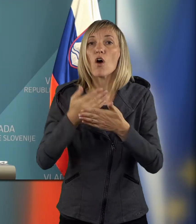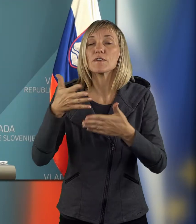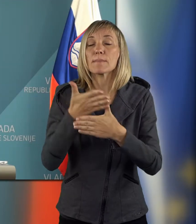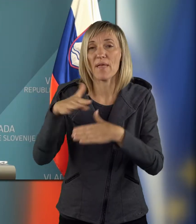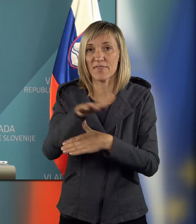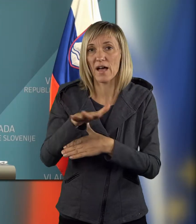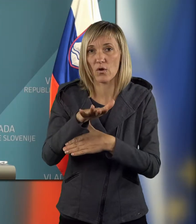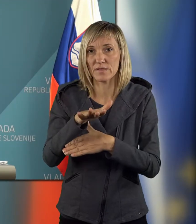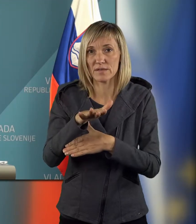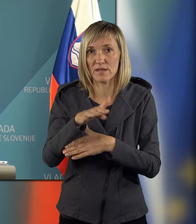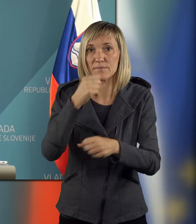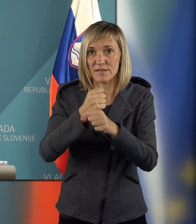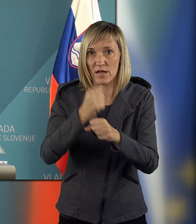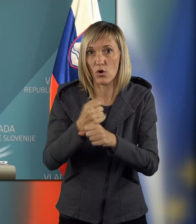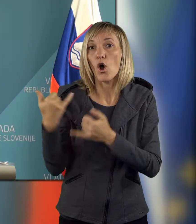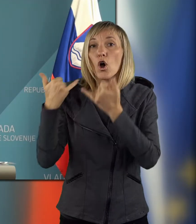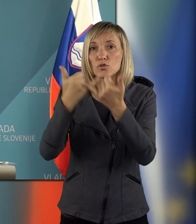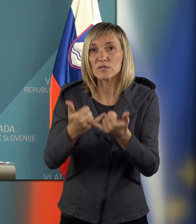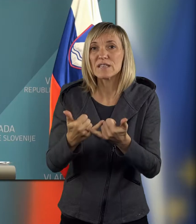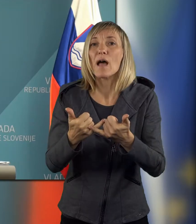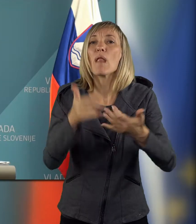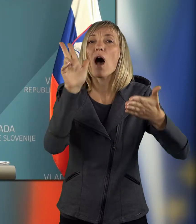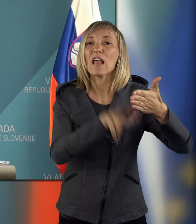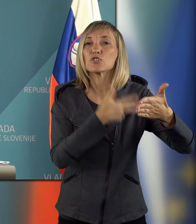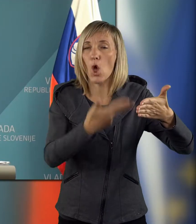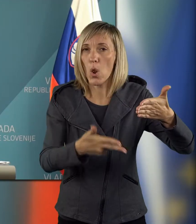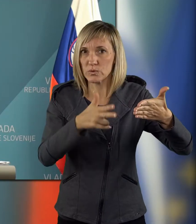mednarodnih operacijah in misijah, da sedaj smo to delali po rezoluciji.